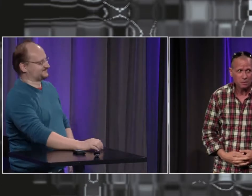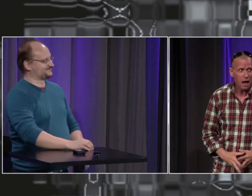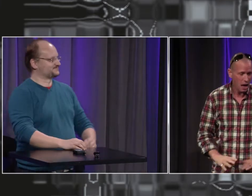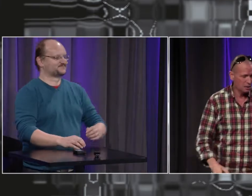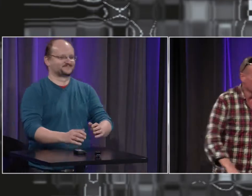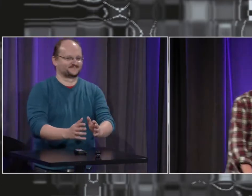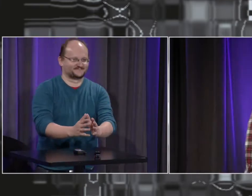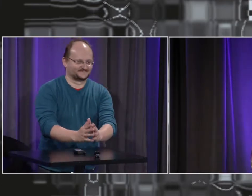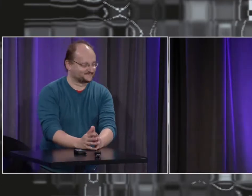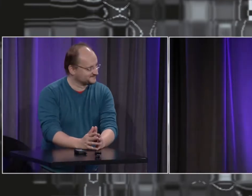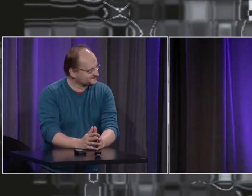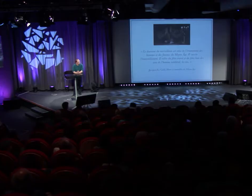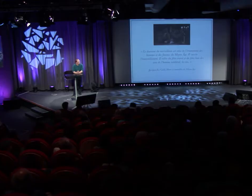avoir des traces de ce qui se passait mille ans auparavant